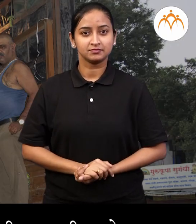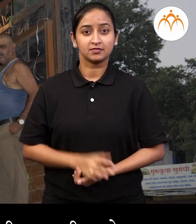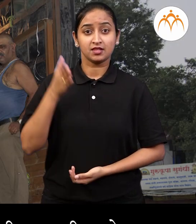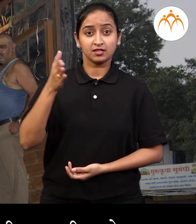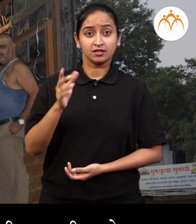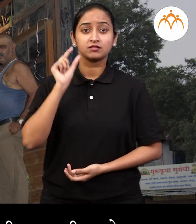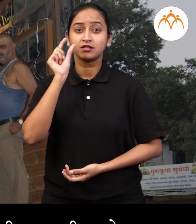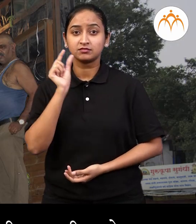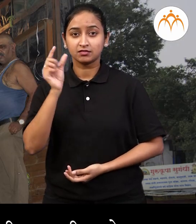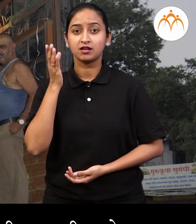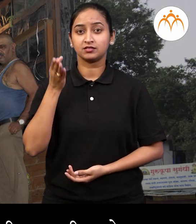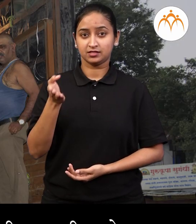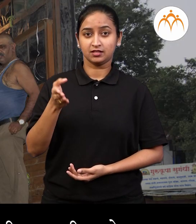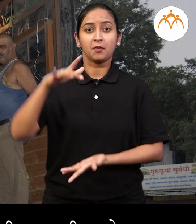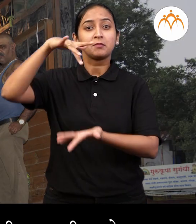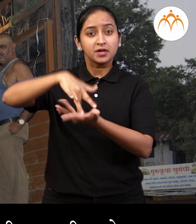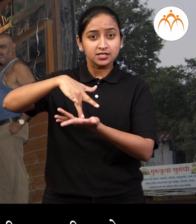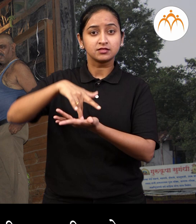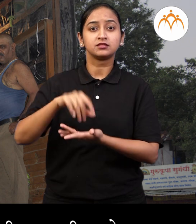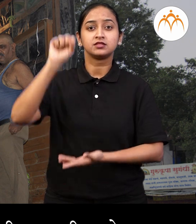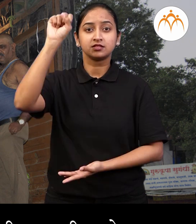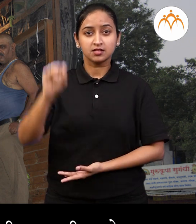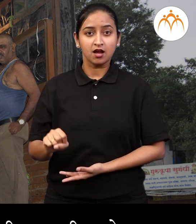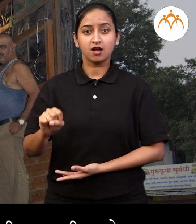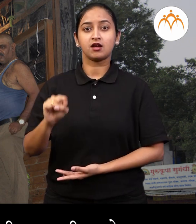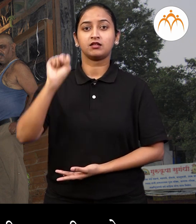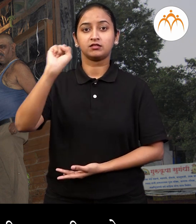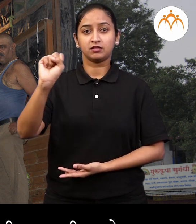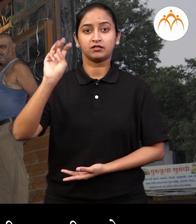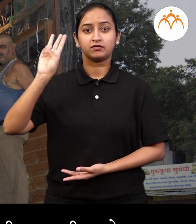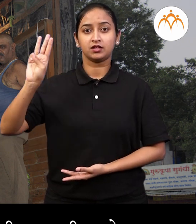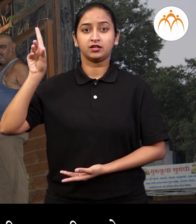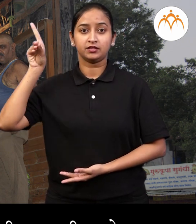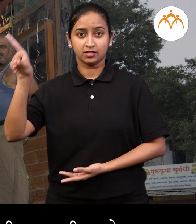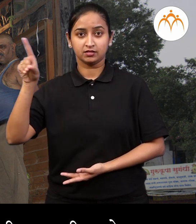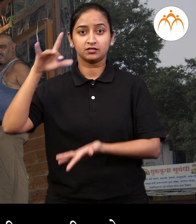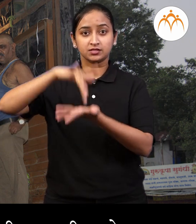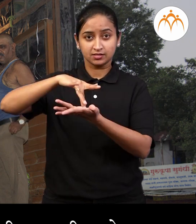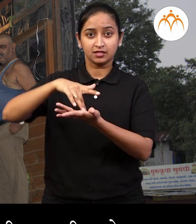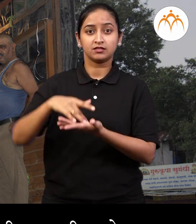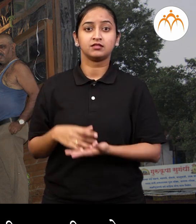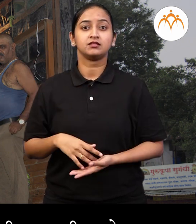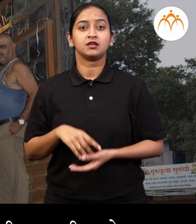या काकान नी सासवड हून भाजी आनलिये